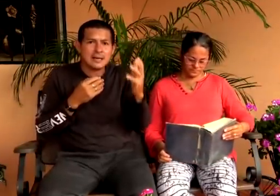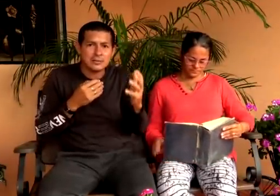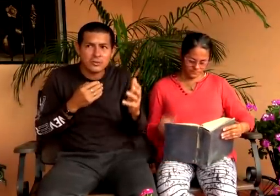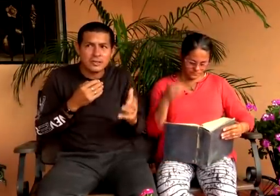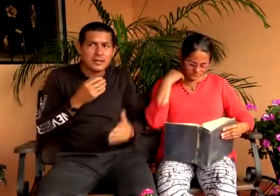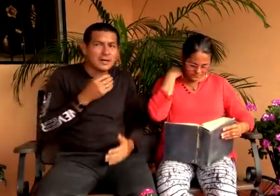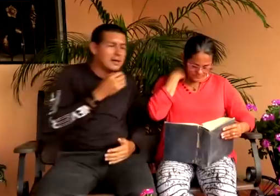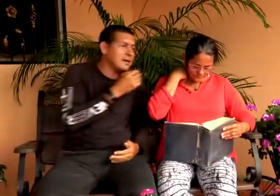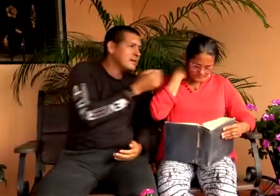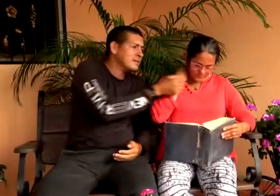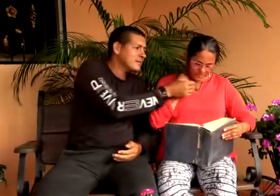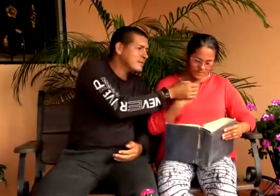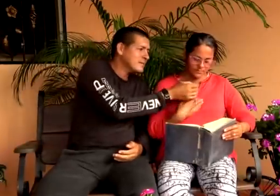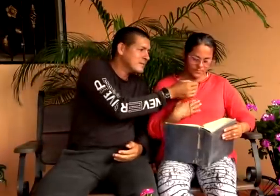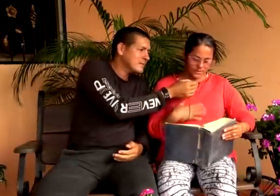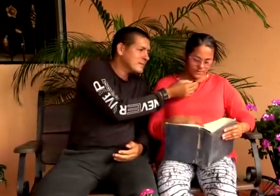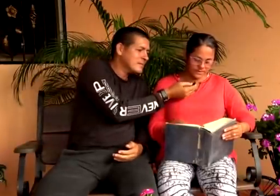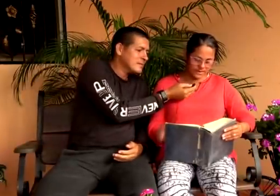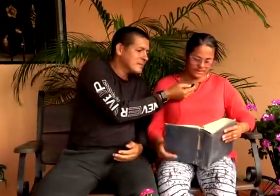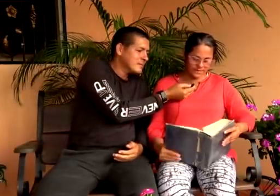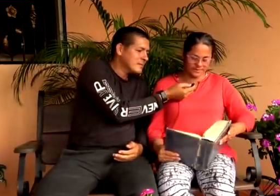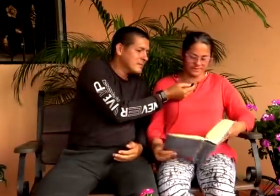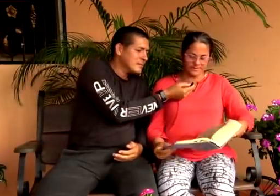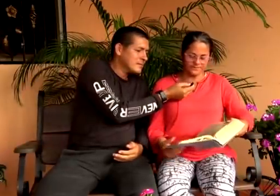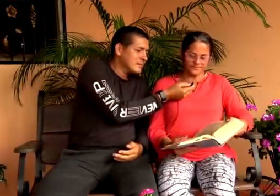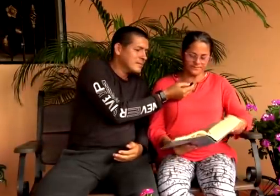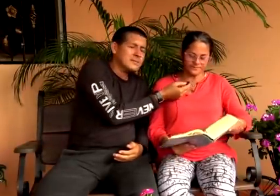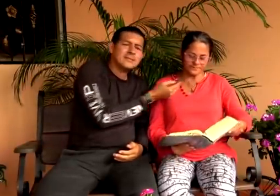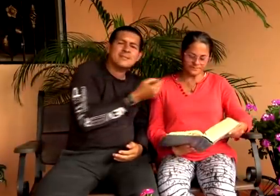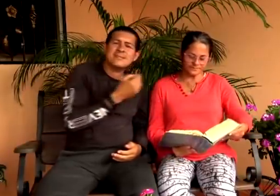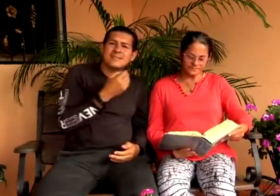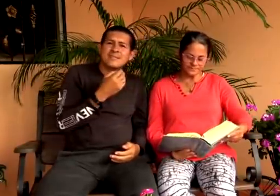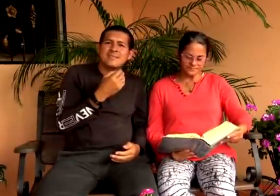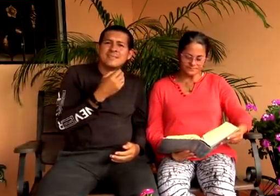la católica que viven en la verdad